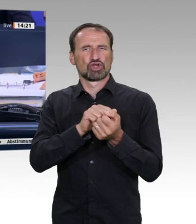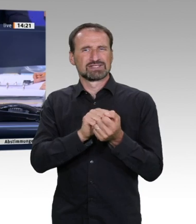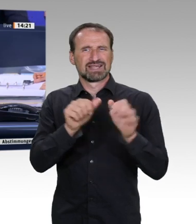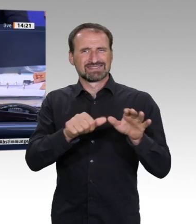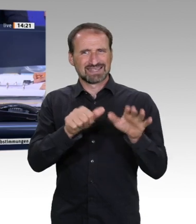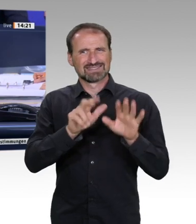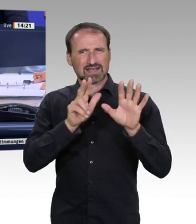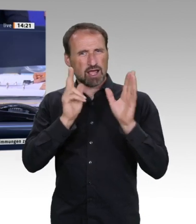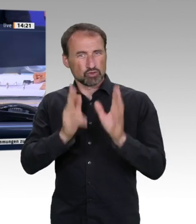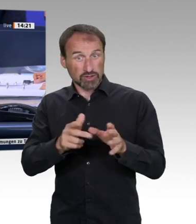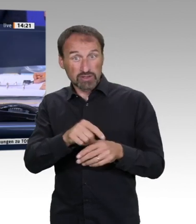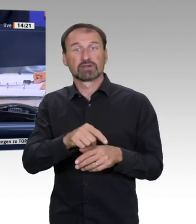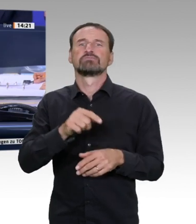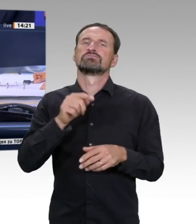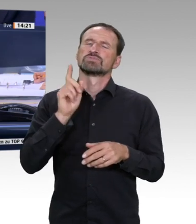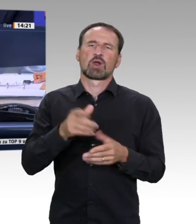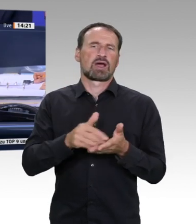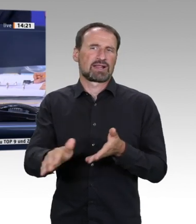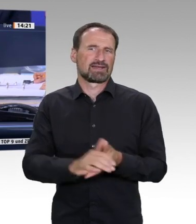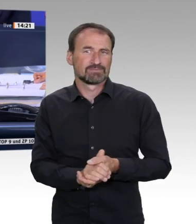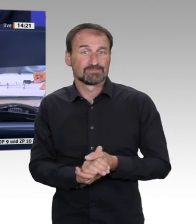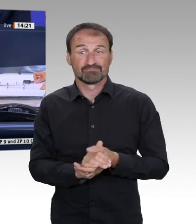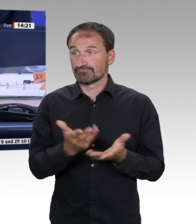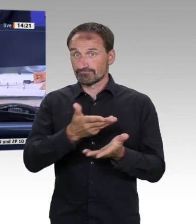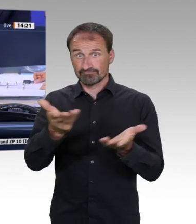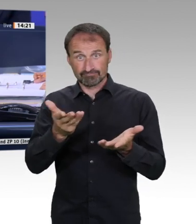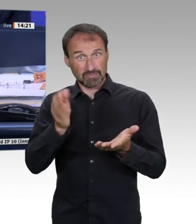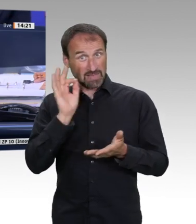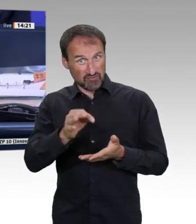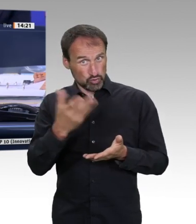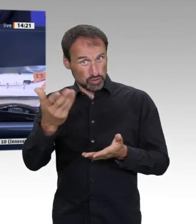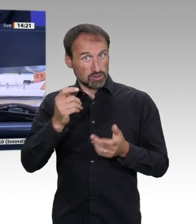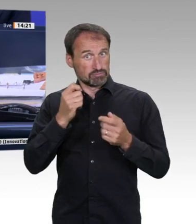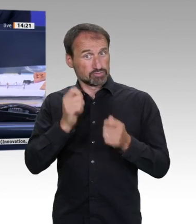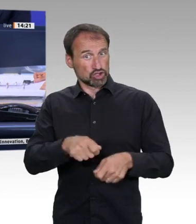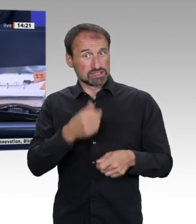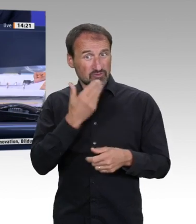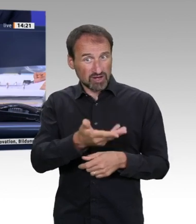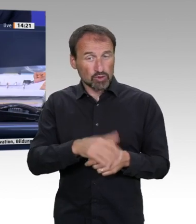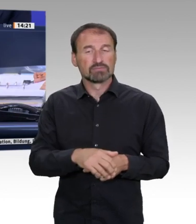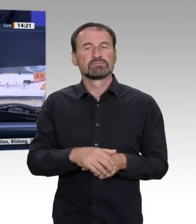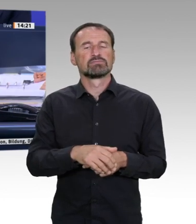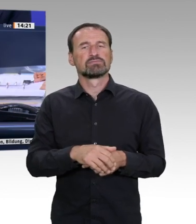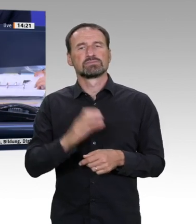Zusatzpunkte 11 bis 16, Beratung mehrerer Vorlagen zu den Themen Entwicklung und